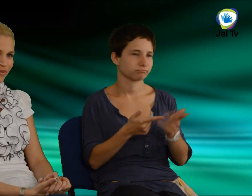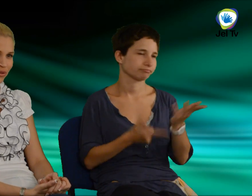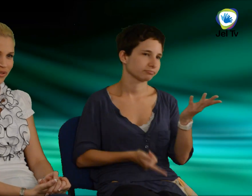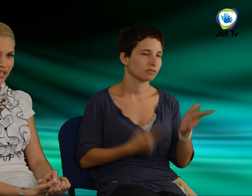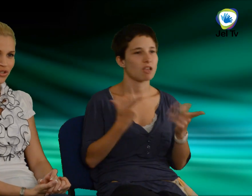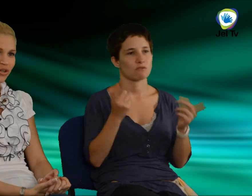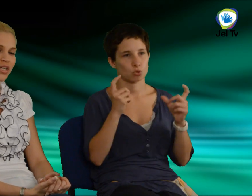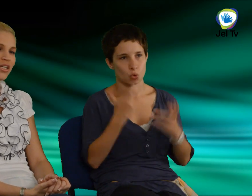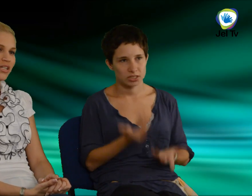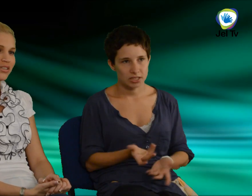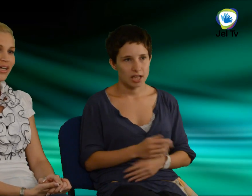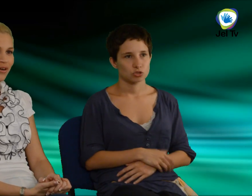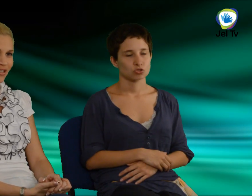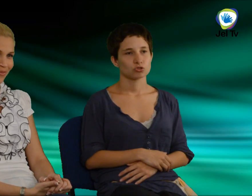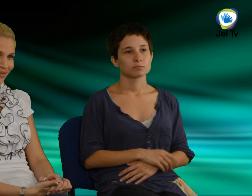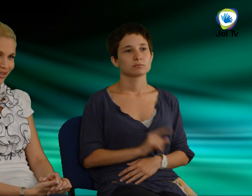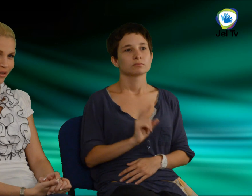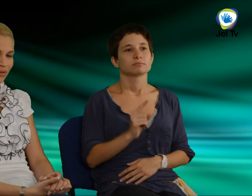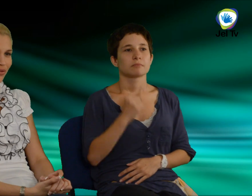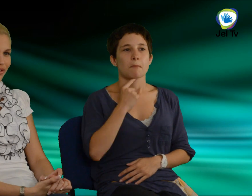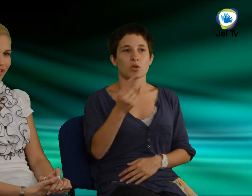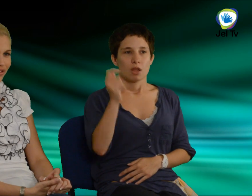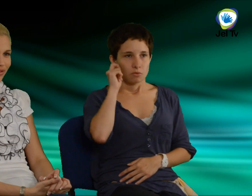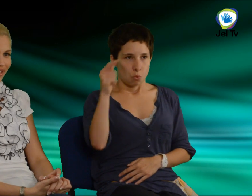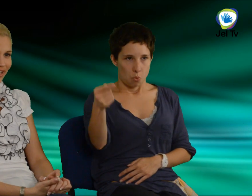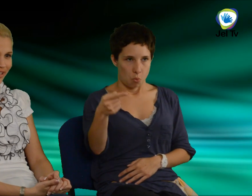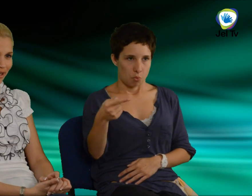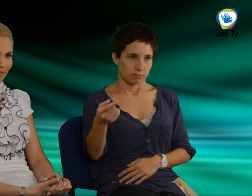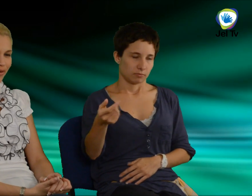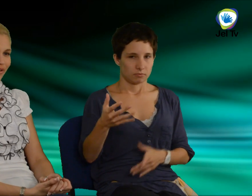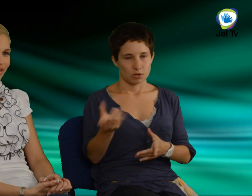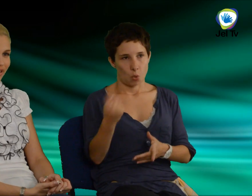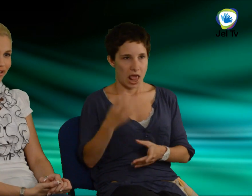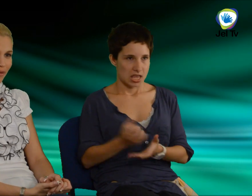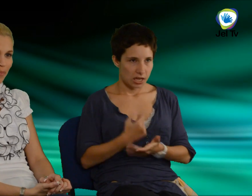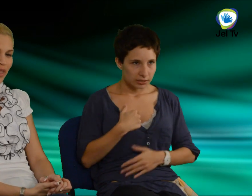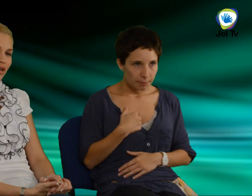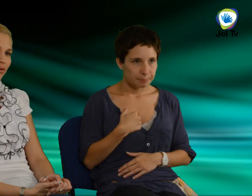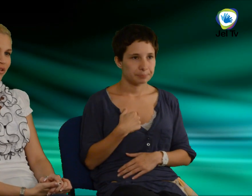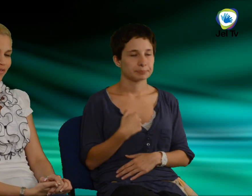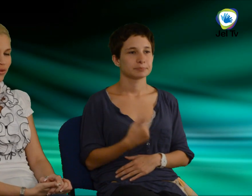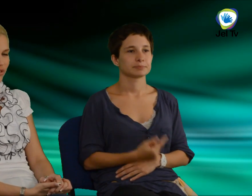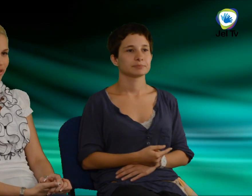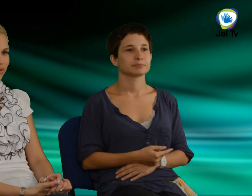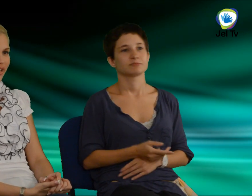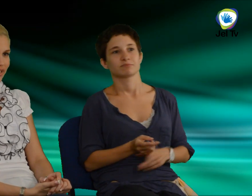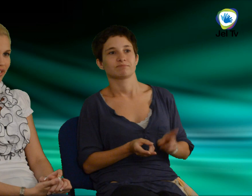fotózásra. De azt mondta a hölgy, akitől nyertem a díja, hogy valószínű, hogy lesznek